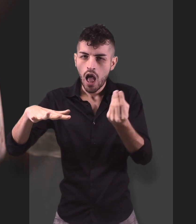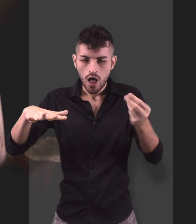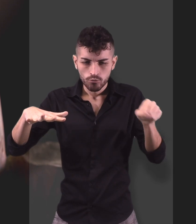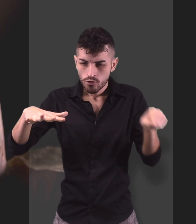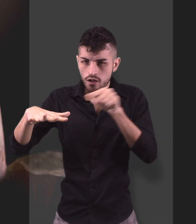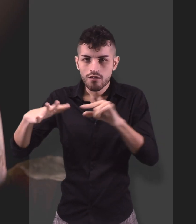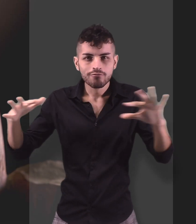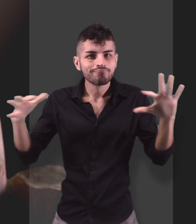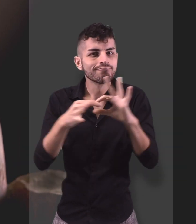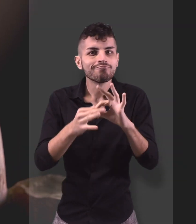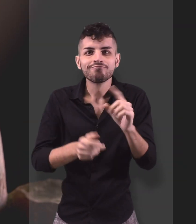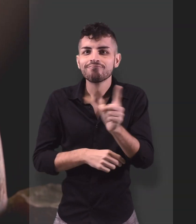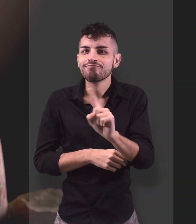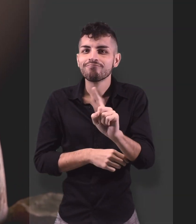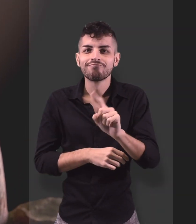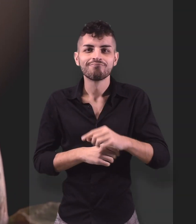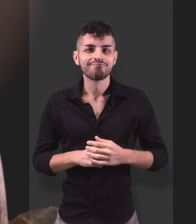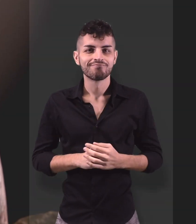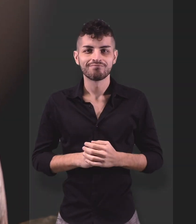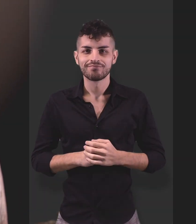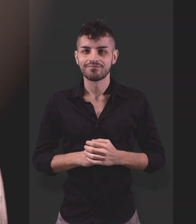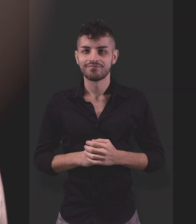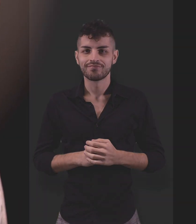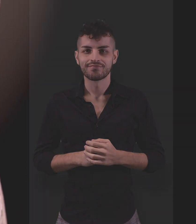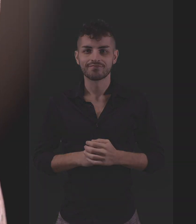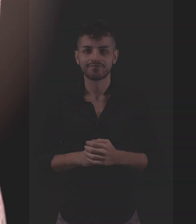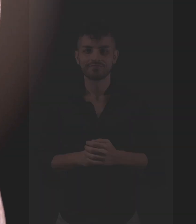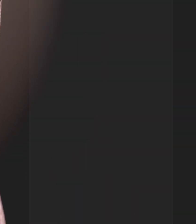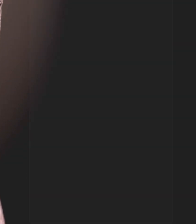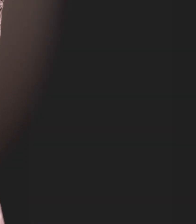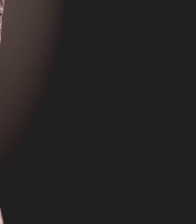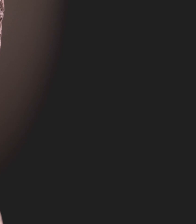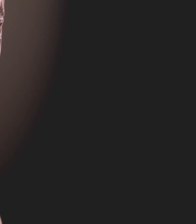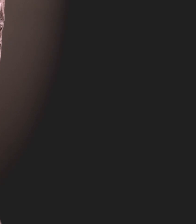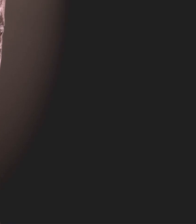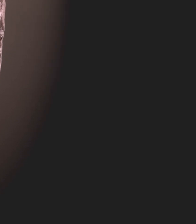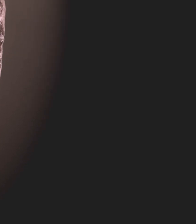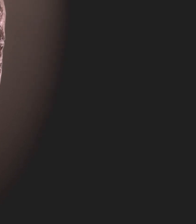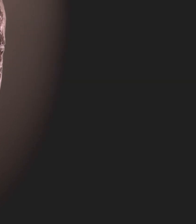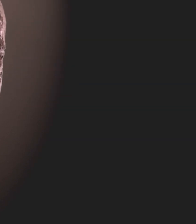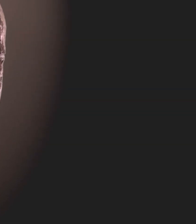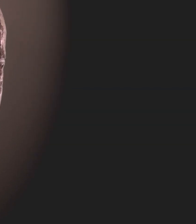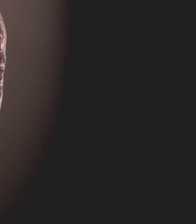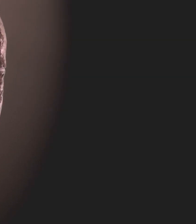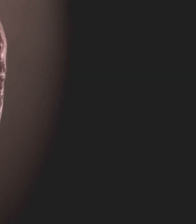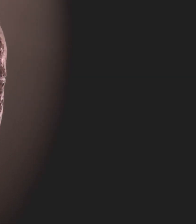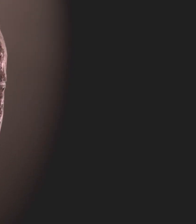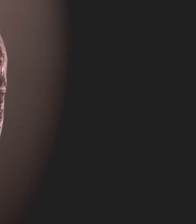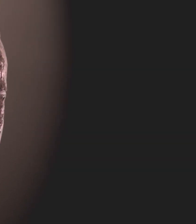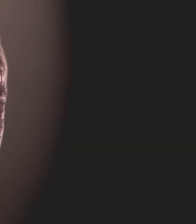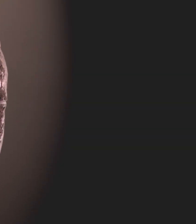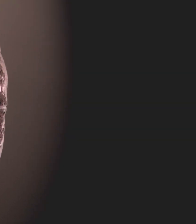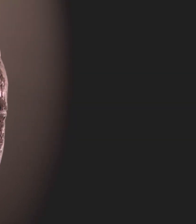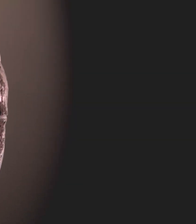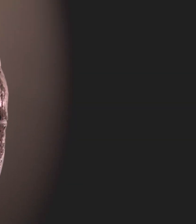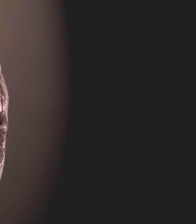causati appositamente dai falsari per farla apparire autentica. Ci sono problemi anche con le proporzioni.